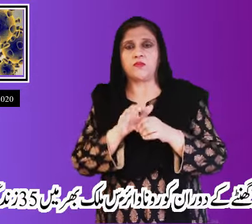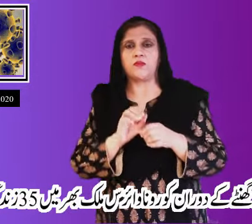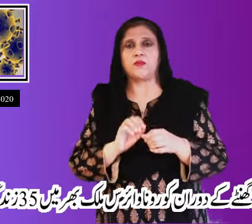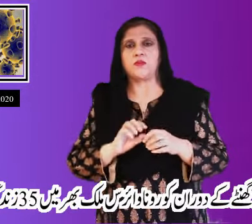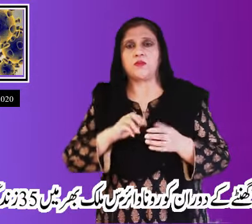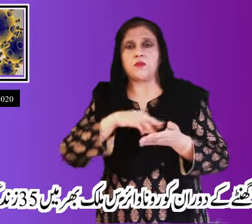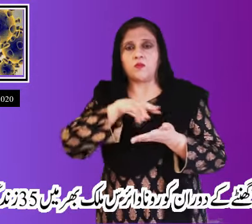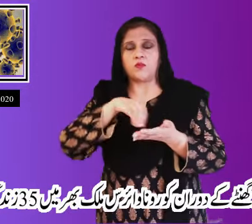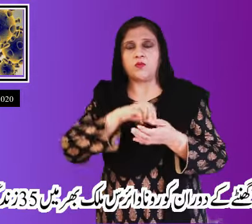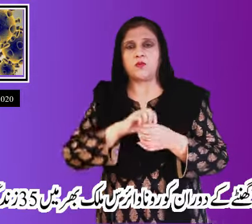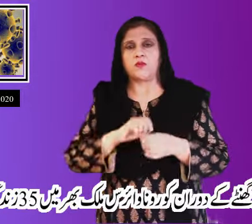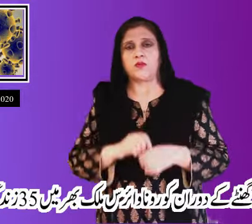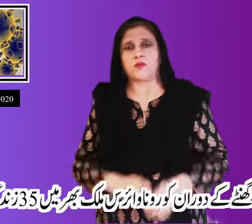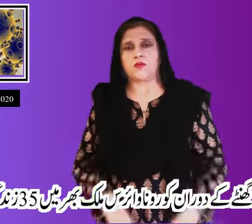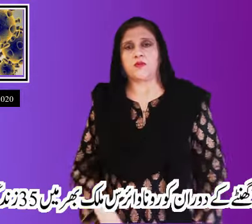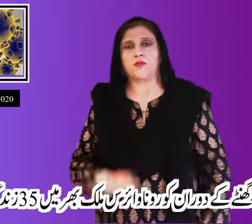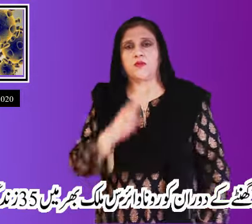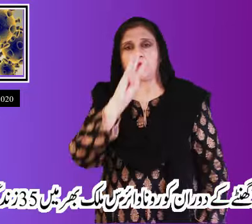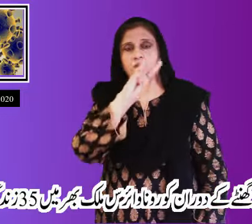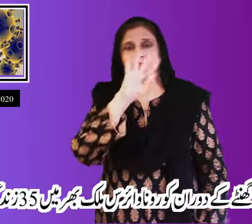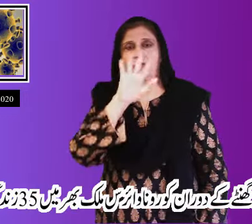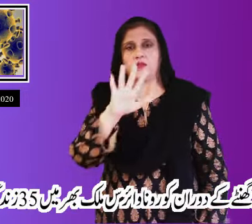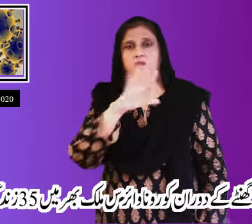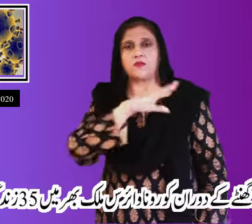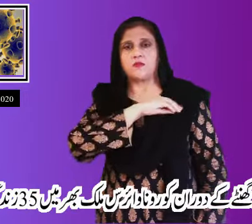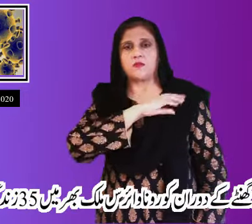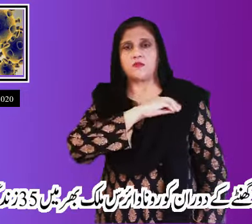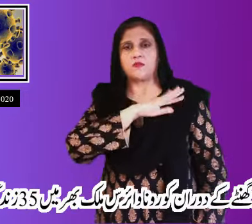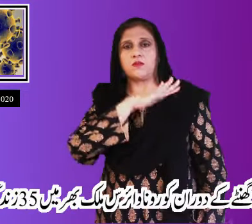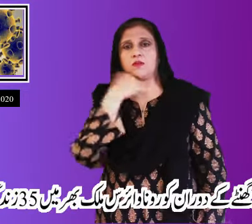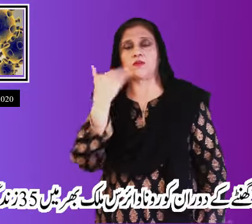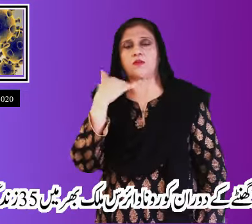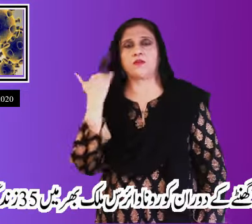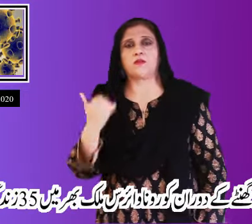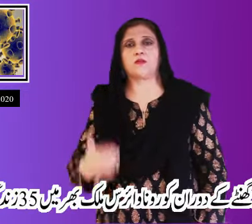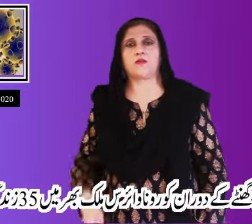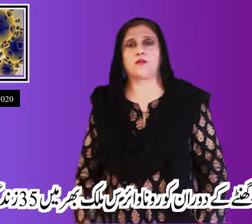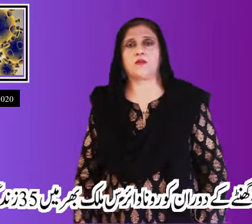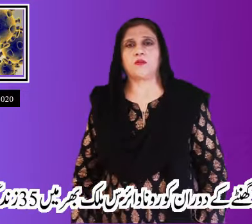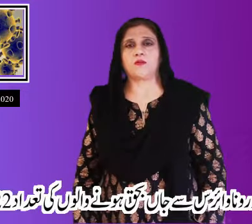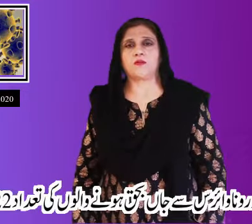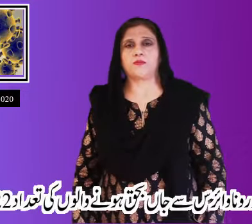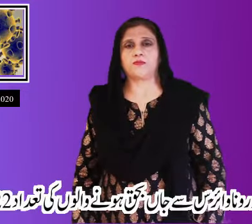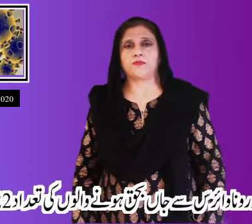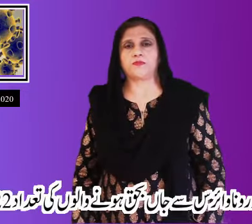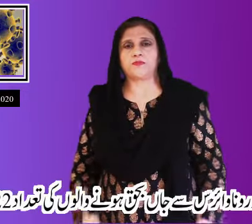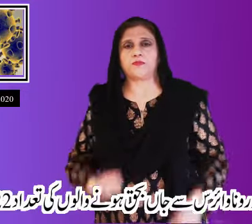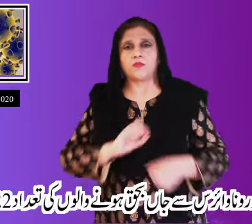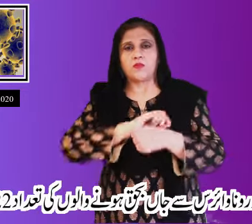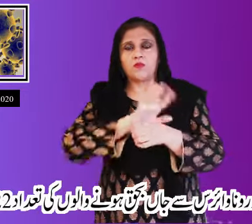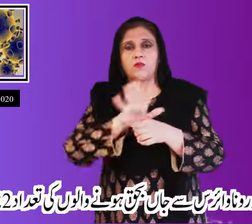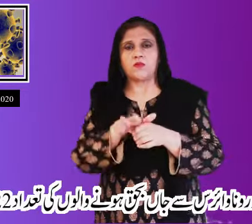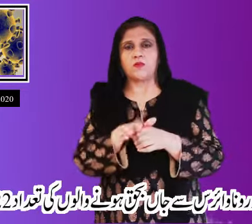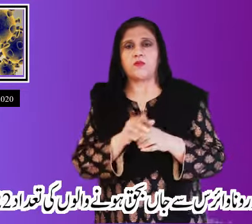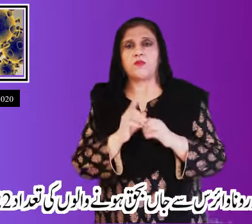ملک بھر میں پینتیس زندگیاں لے گیا کرونا وائرس سے